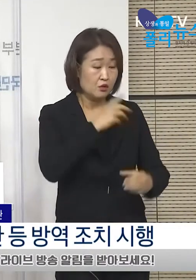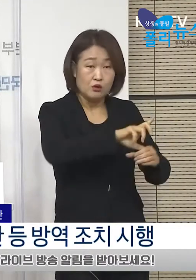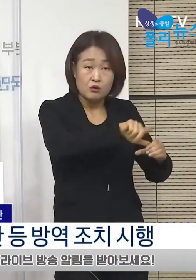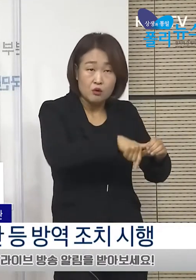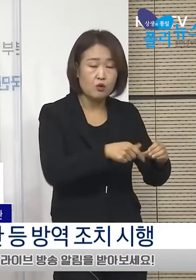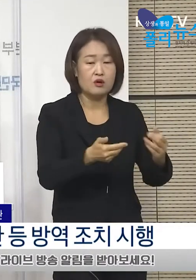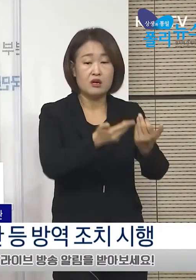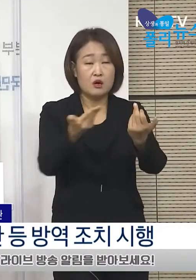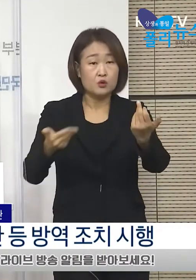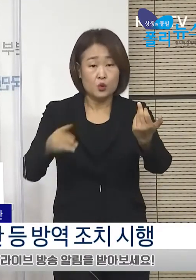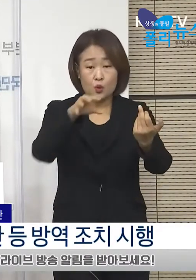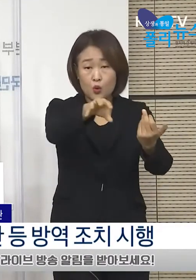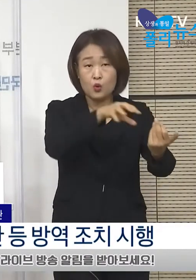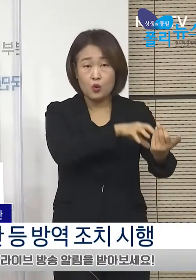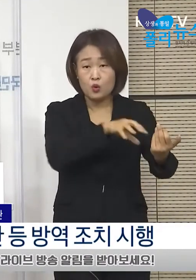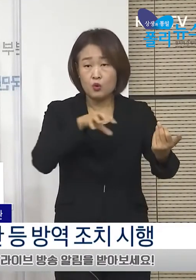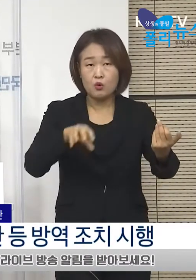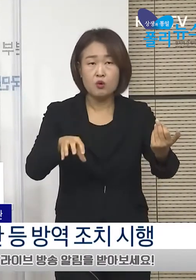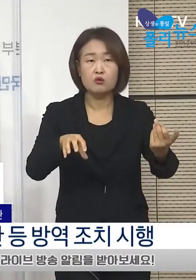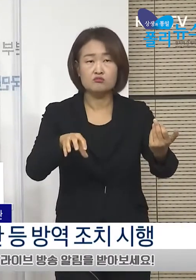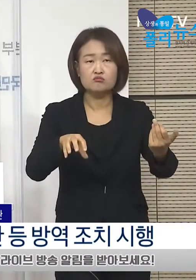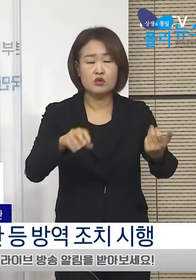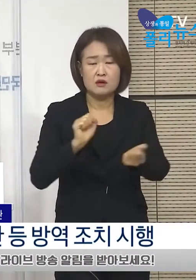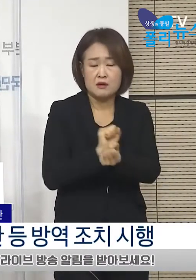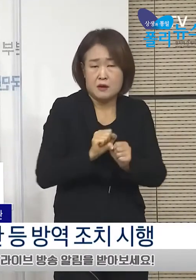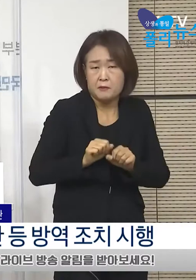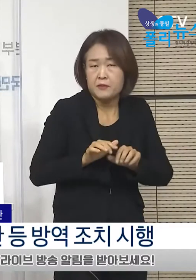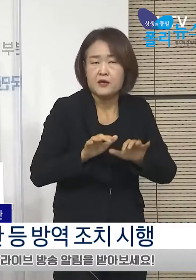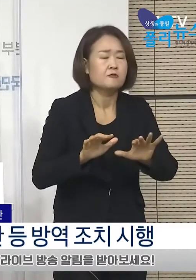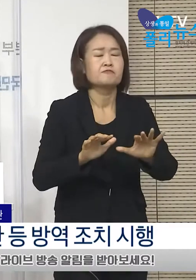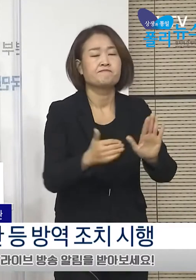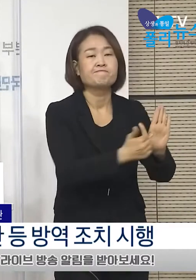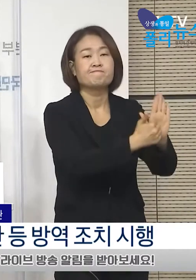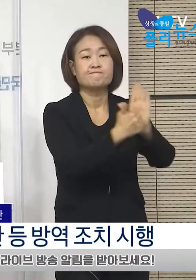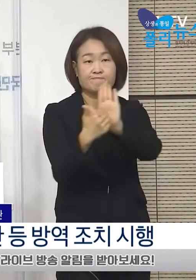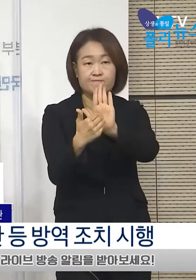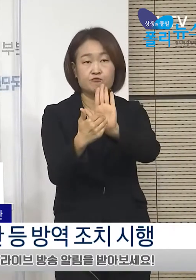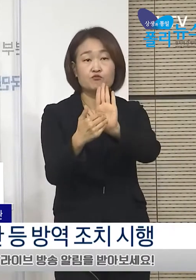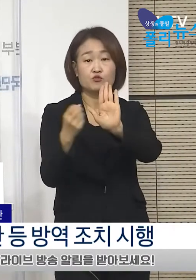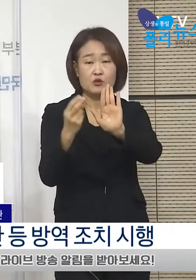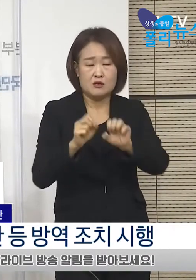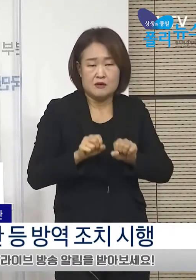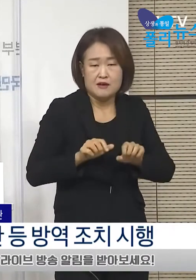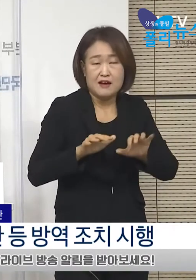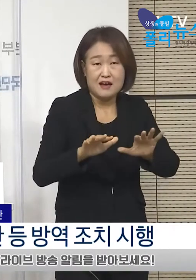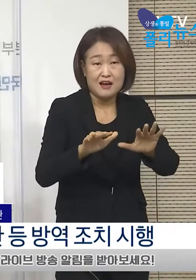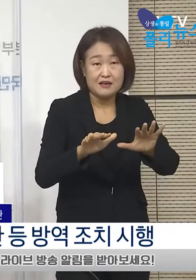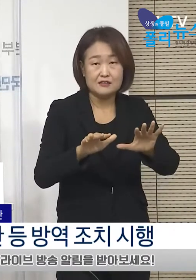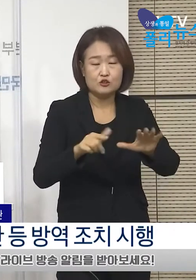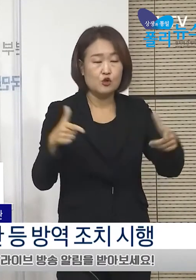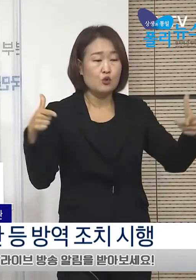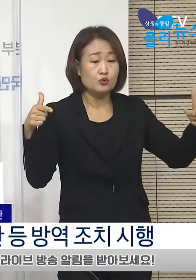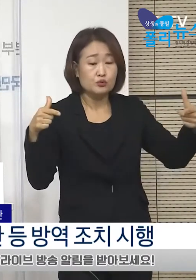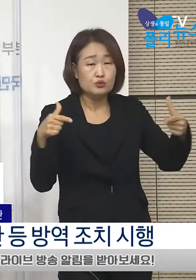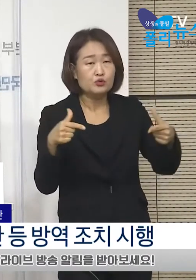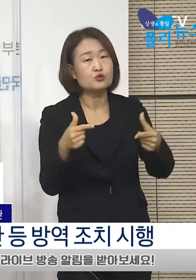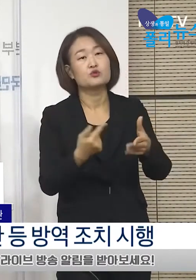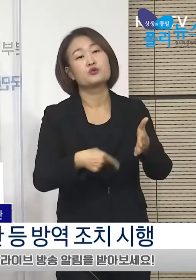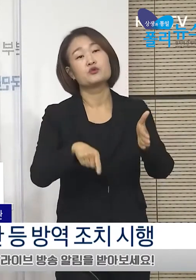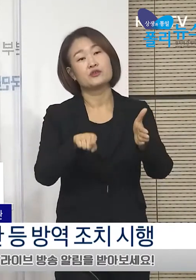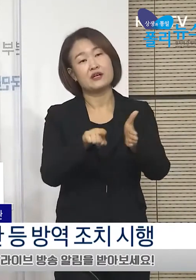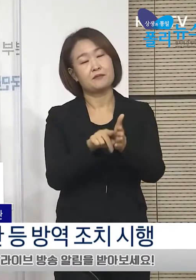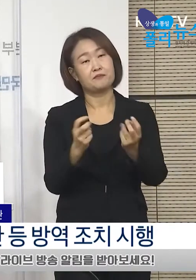강원도에서 시작한 지역사회 유행을 최대한 억제하고 대규모 확산을 막기 위해 불가피한